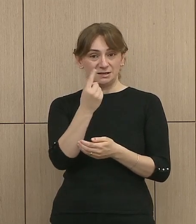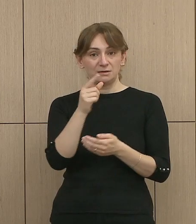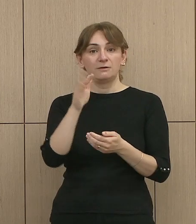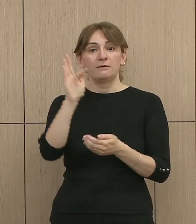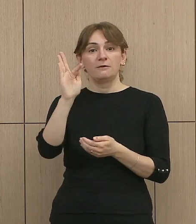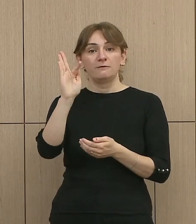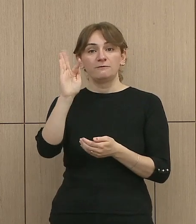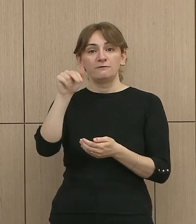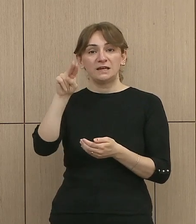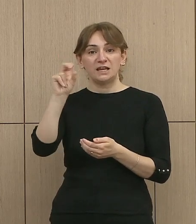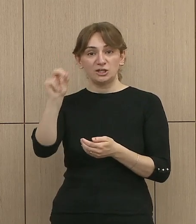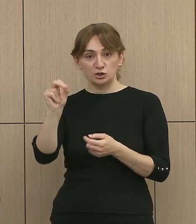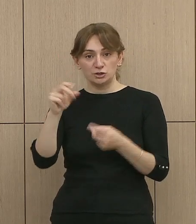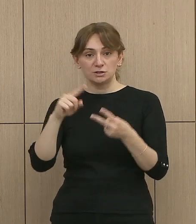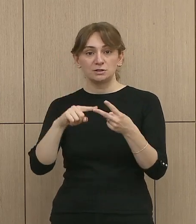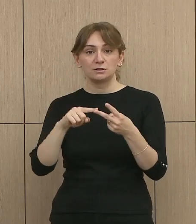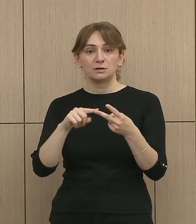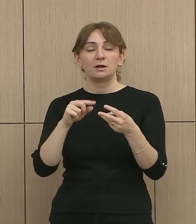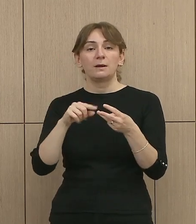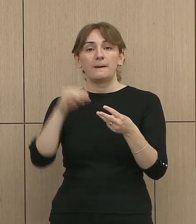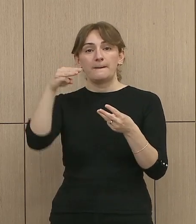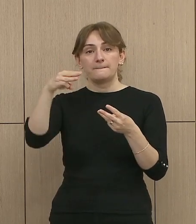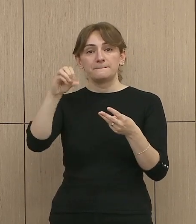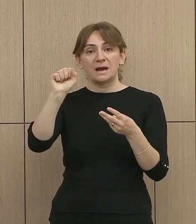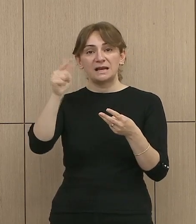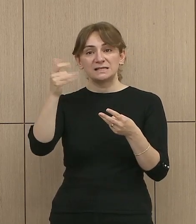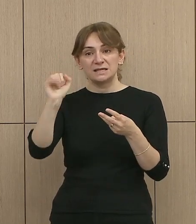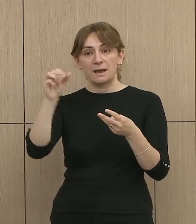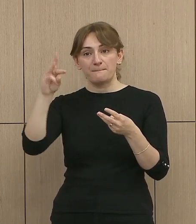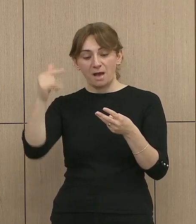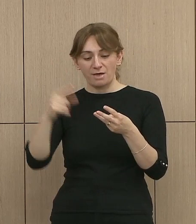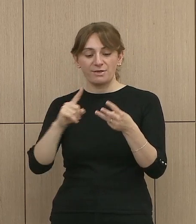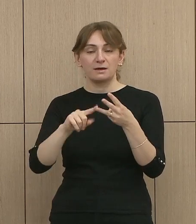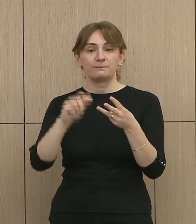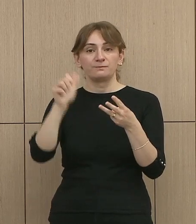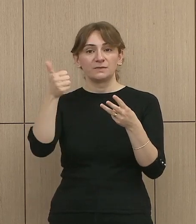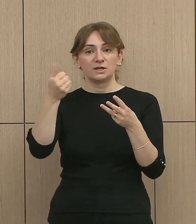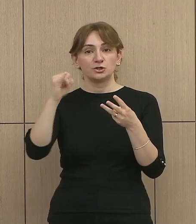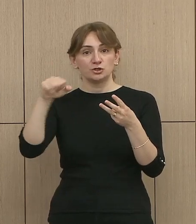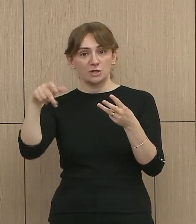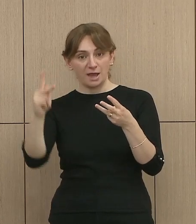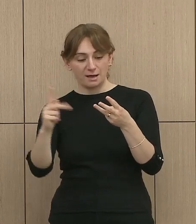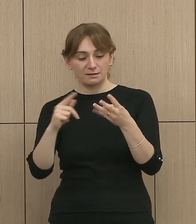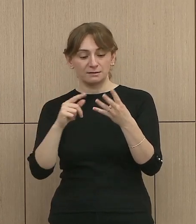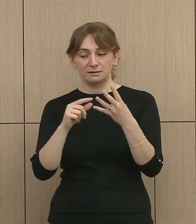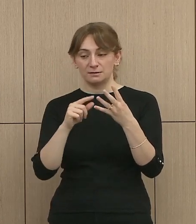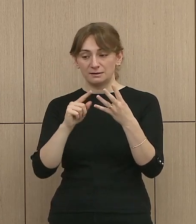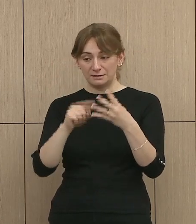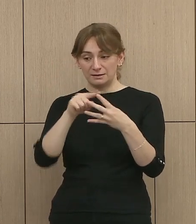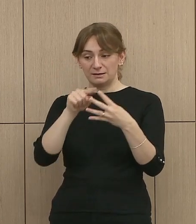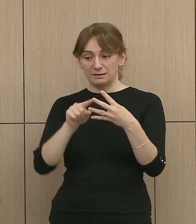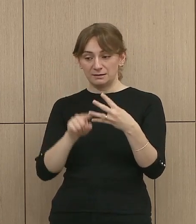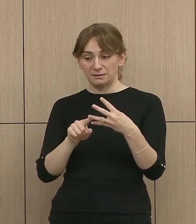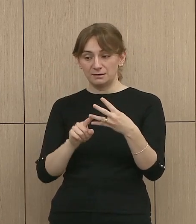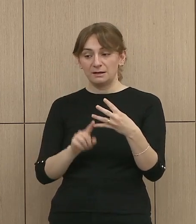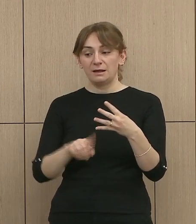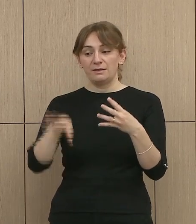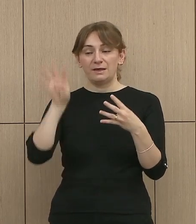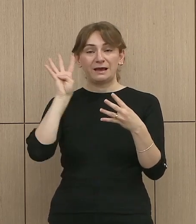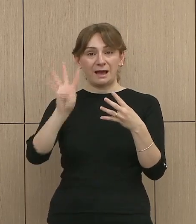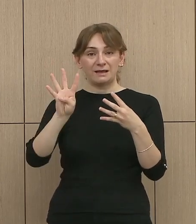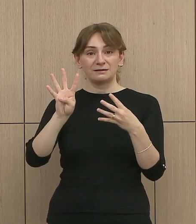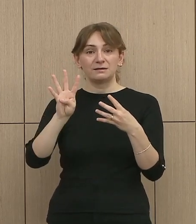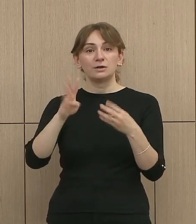Finic, në Marsin e Madhe dhe Shiak, si dhe në 4 këzazë të